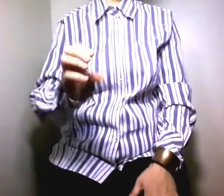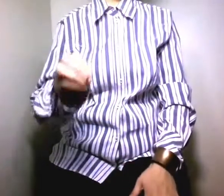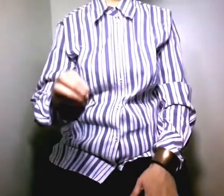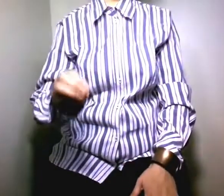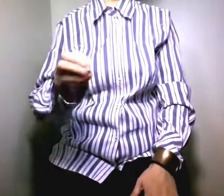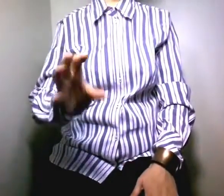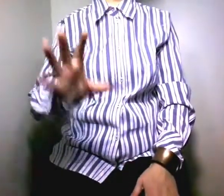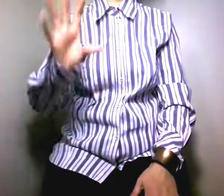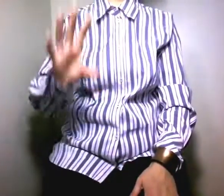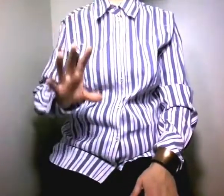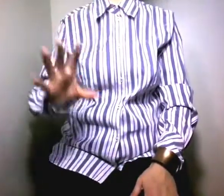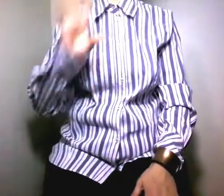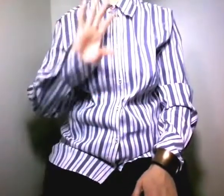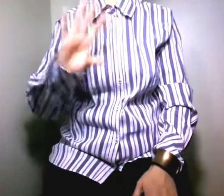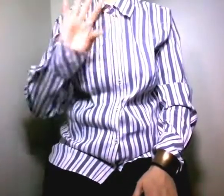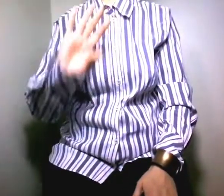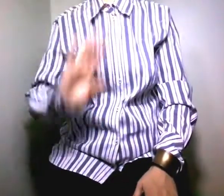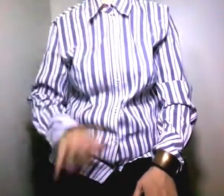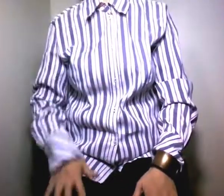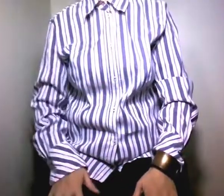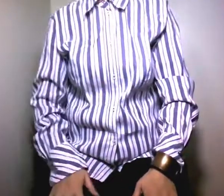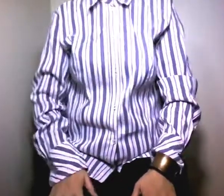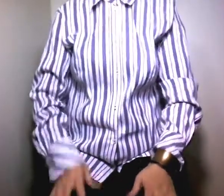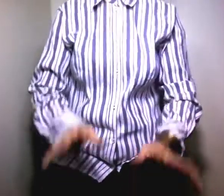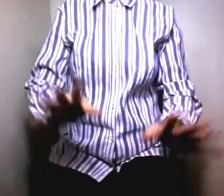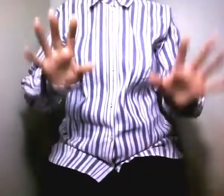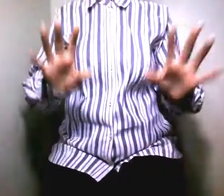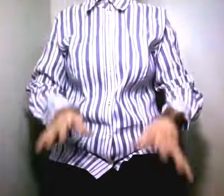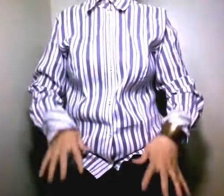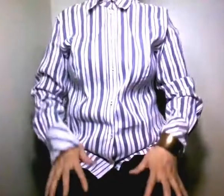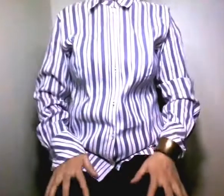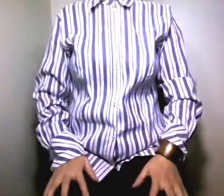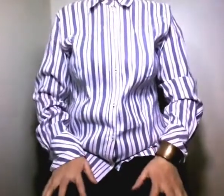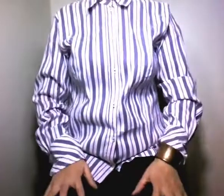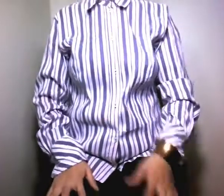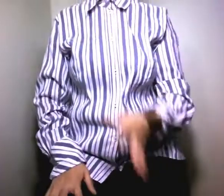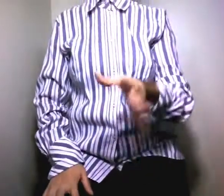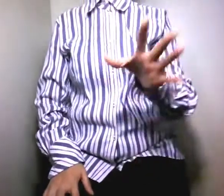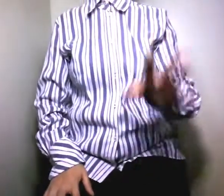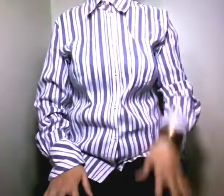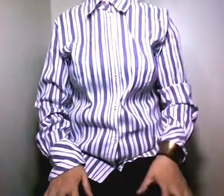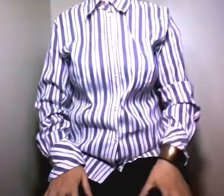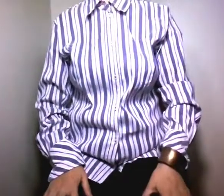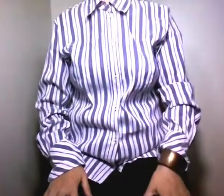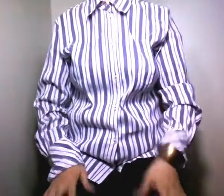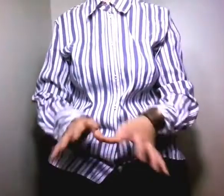المتع كنت قد شاهدته منذ سنوات سنوات عدة على إحدى القنوات